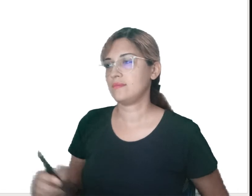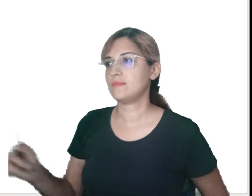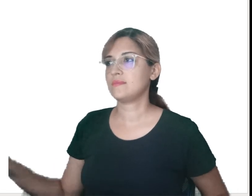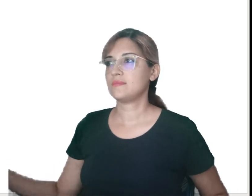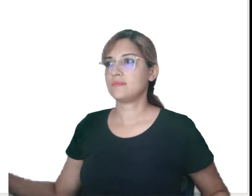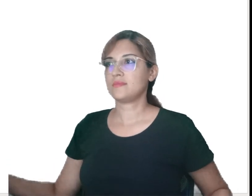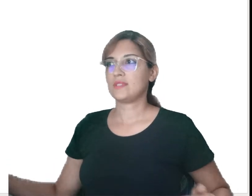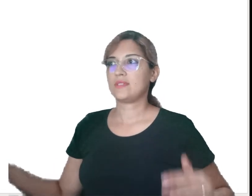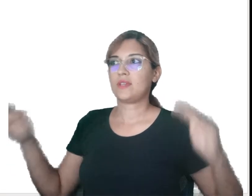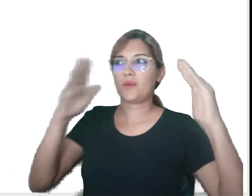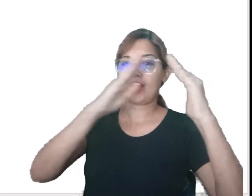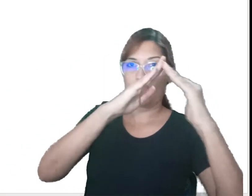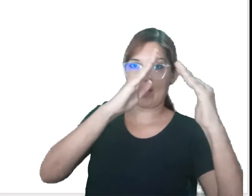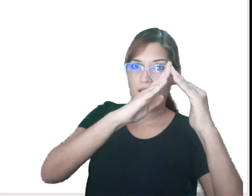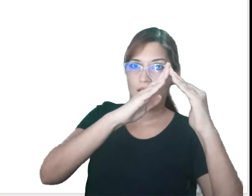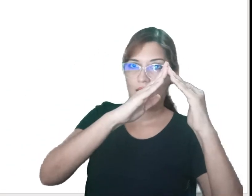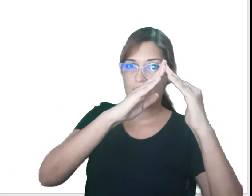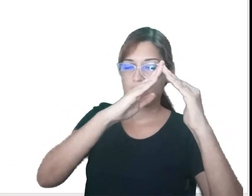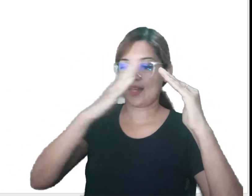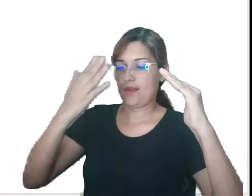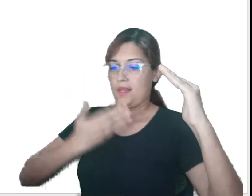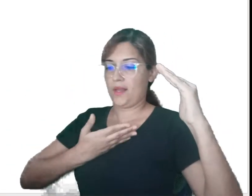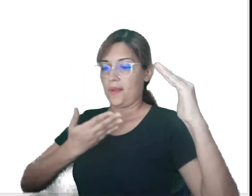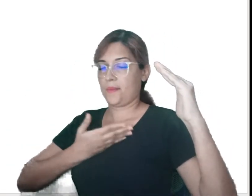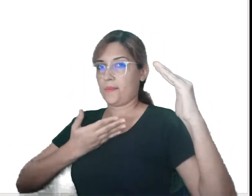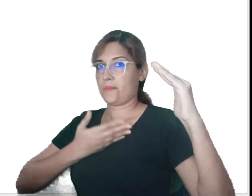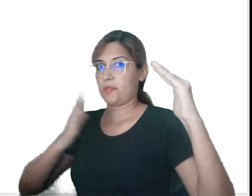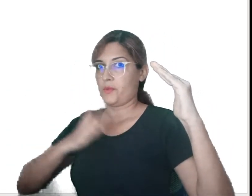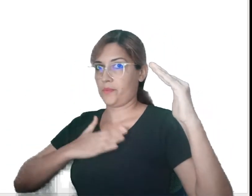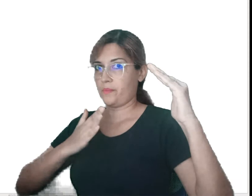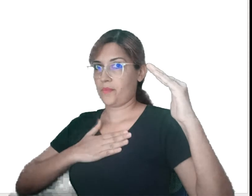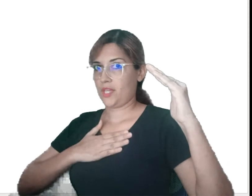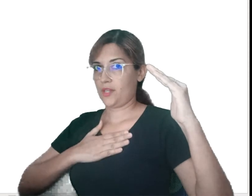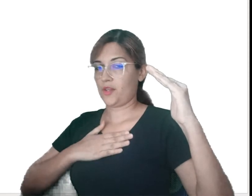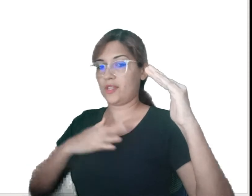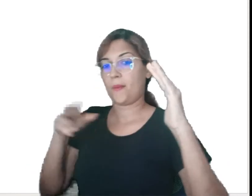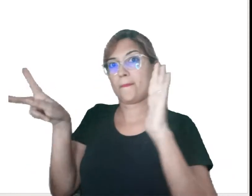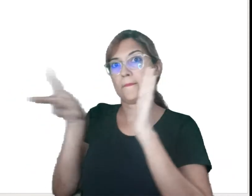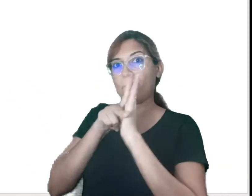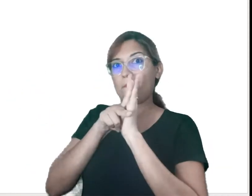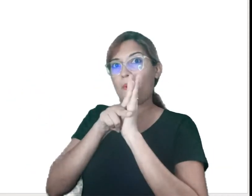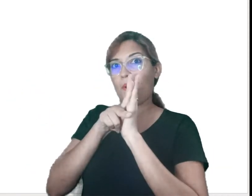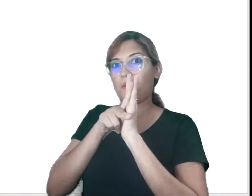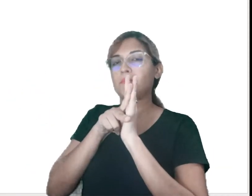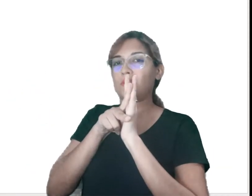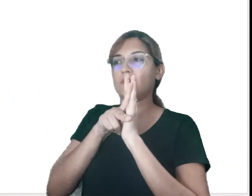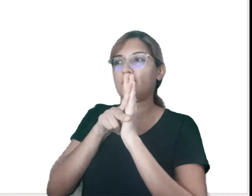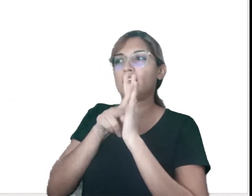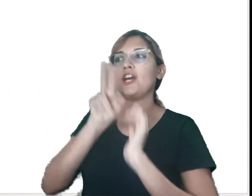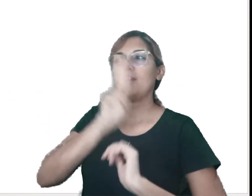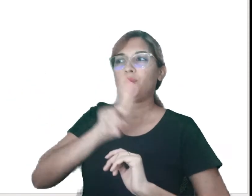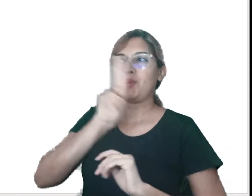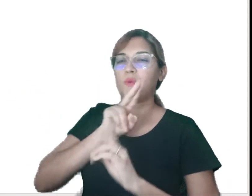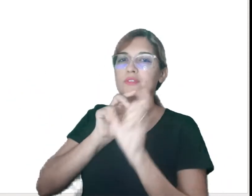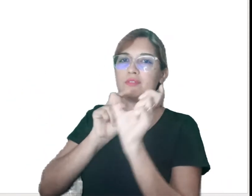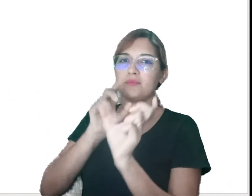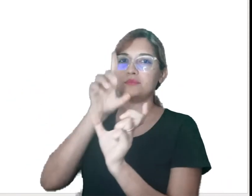A casa, a palavra casa e o meu amigo estão sendo relacionados através da